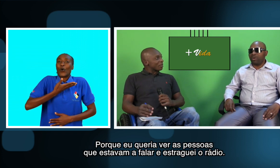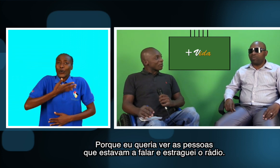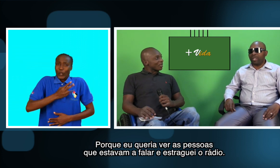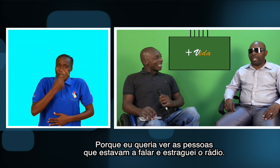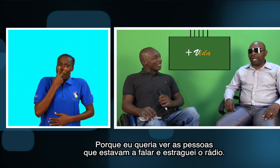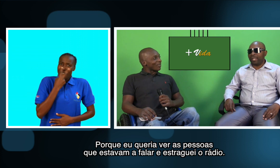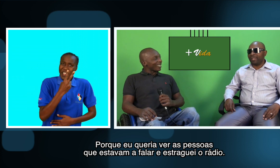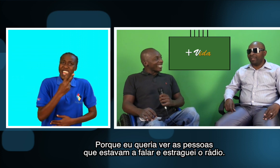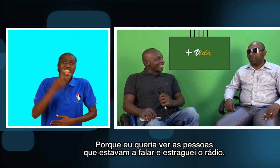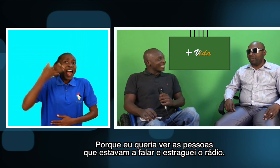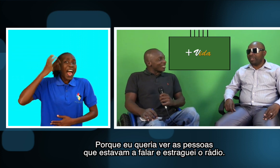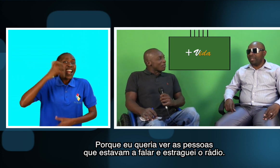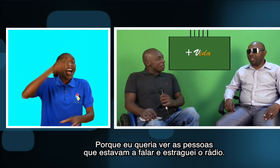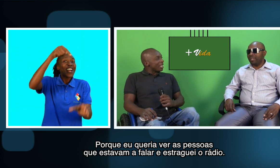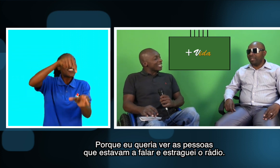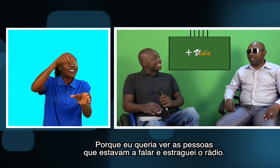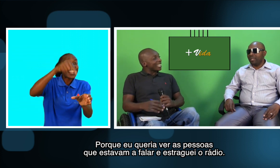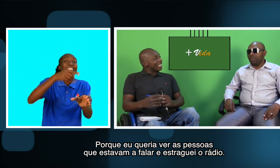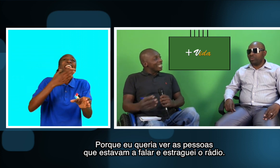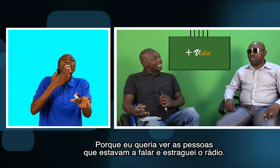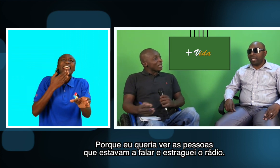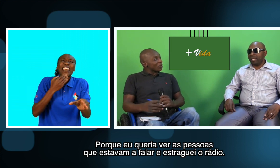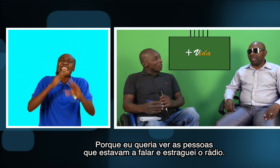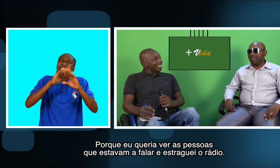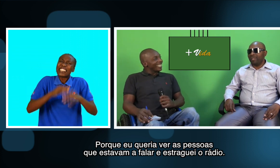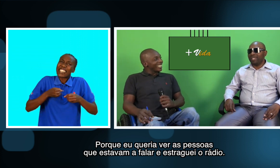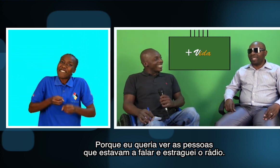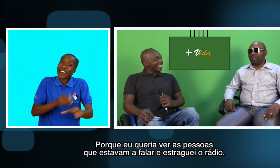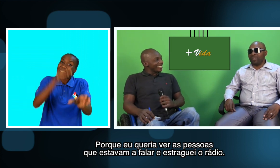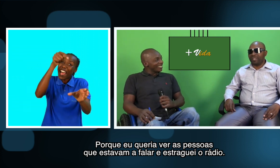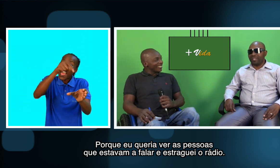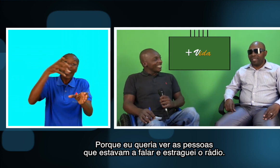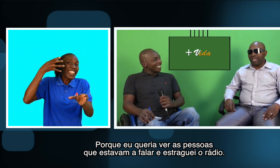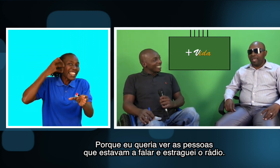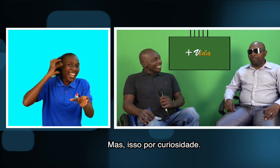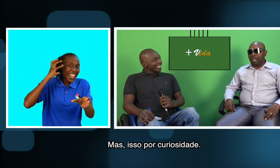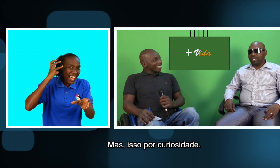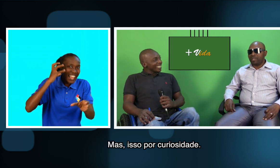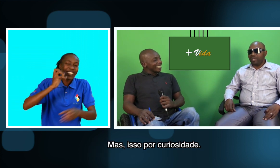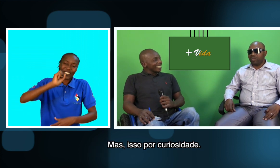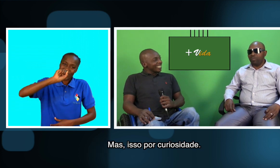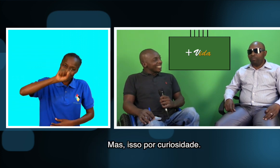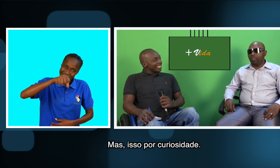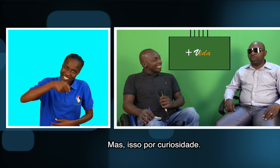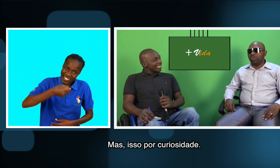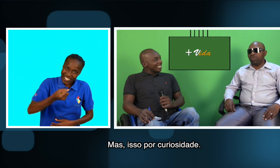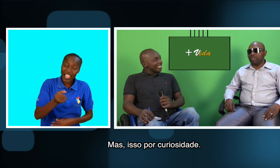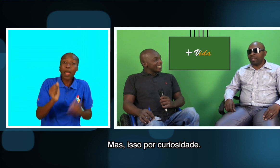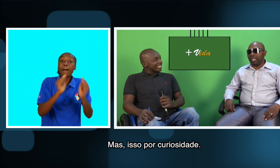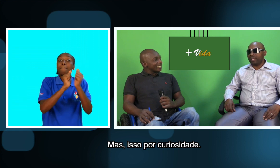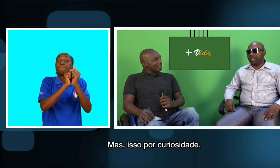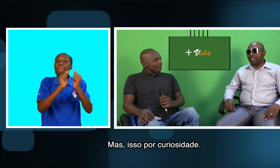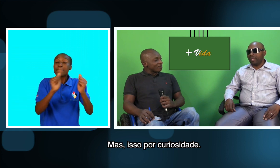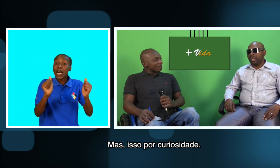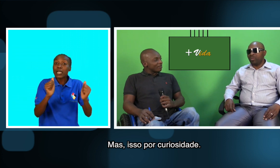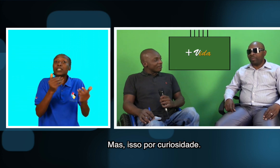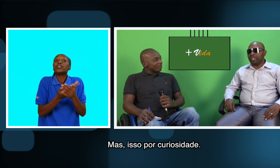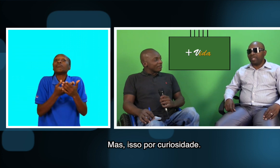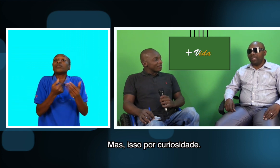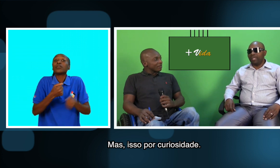as pessoas que estavam falando. Então, me diga que já estragou. Exatamente. Mas isso por curiosidade. Então, para dizer que